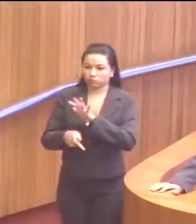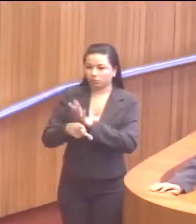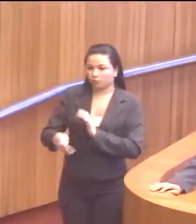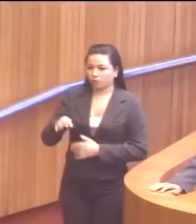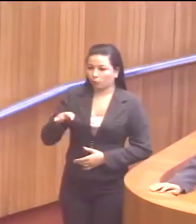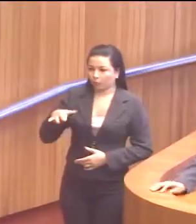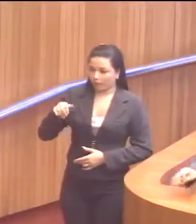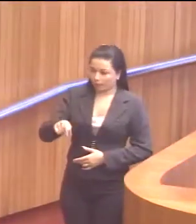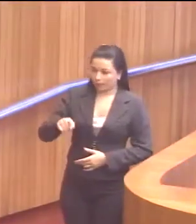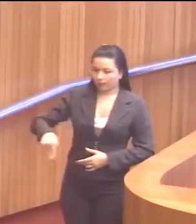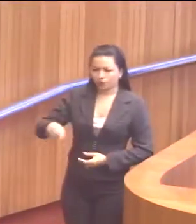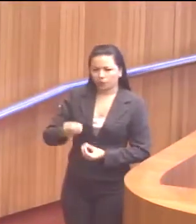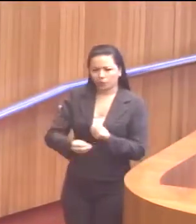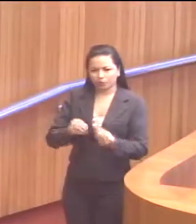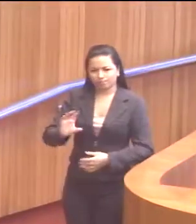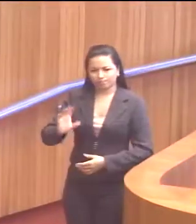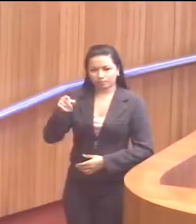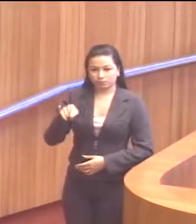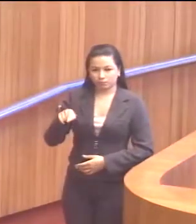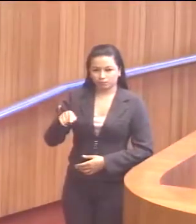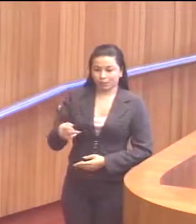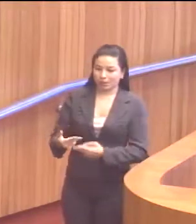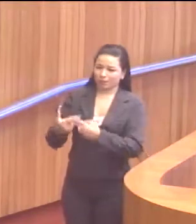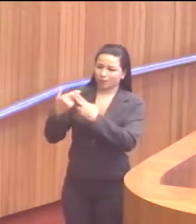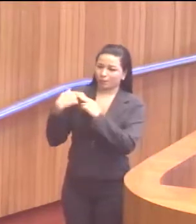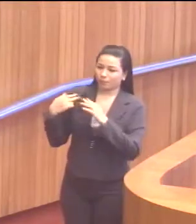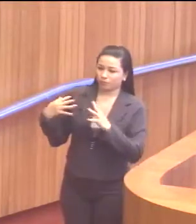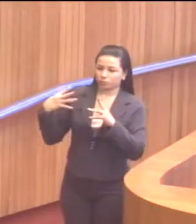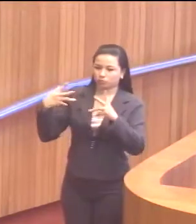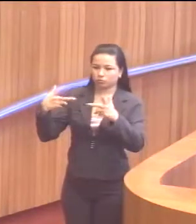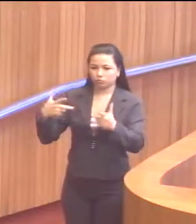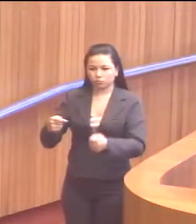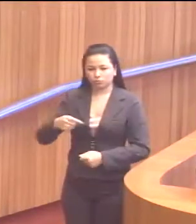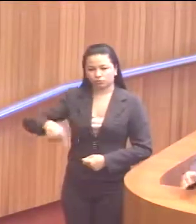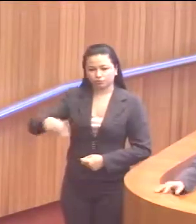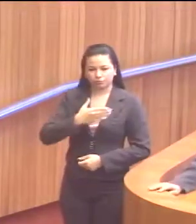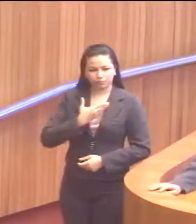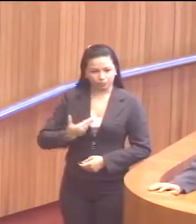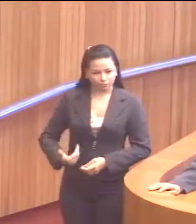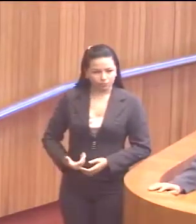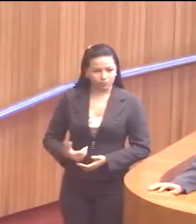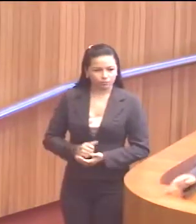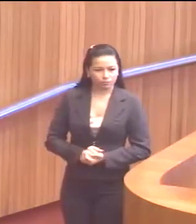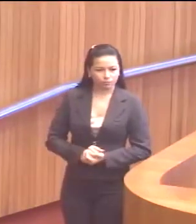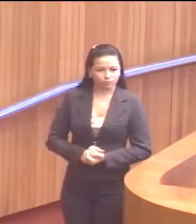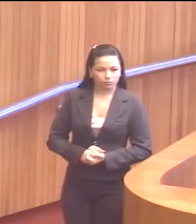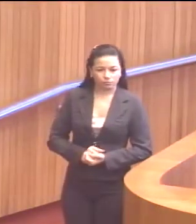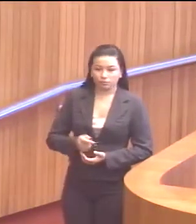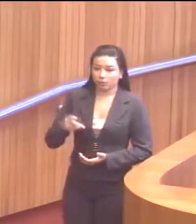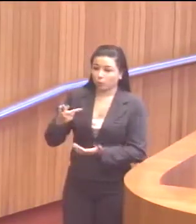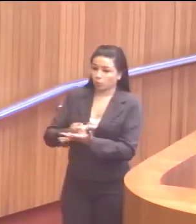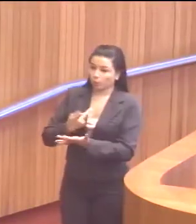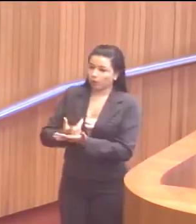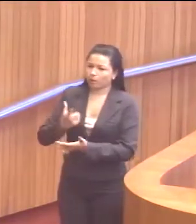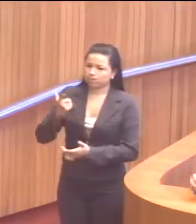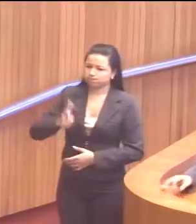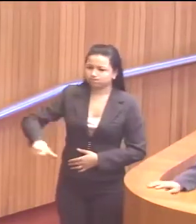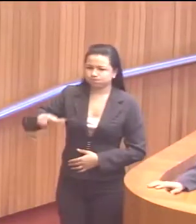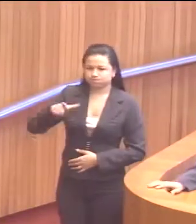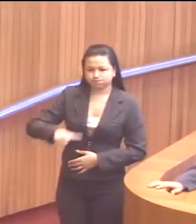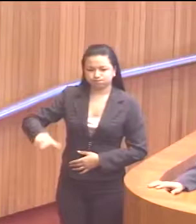situação que ela vive. A responsabilidade é inteiramente de quem governa. São os erros